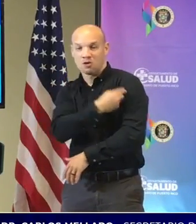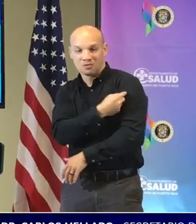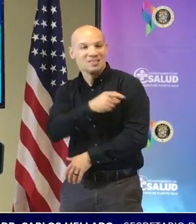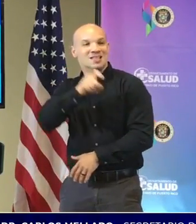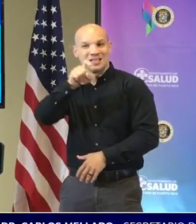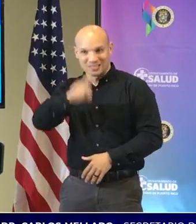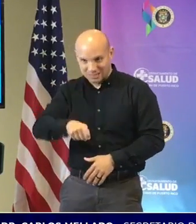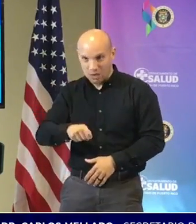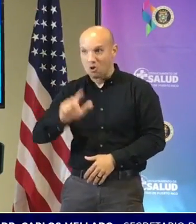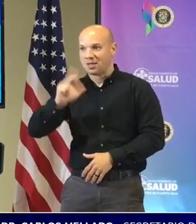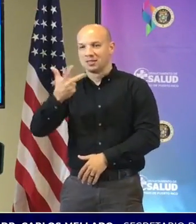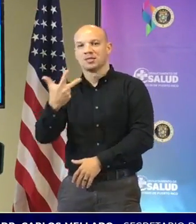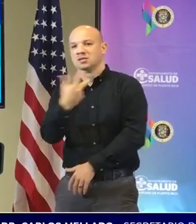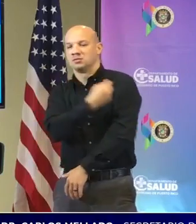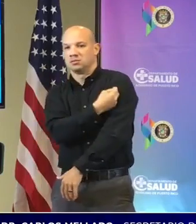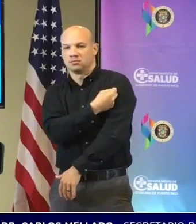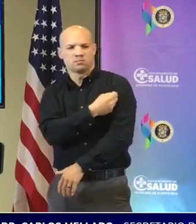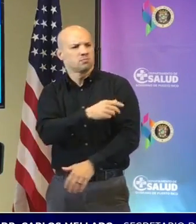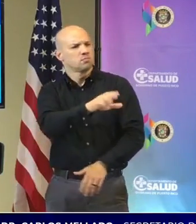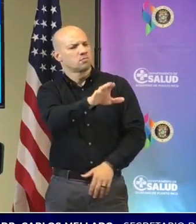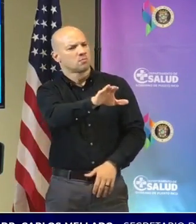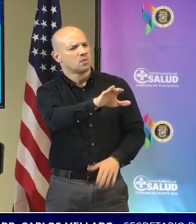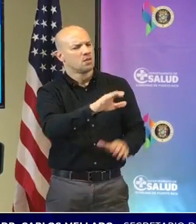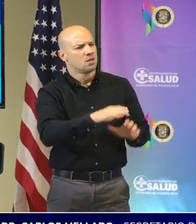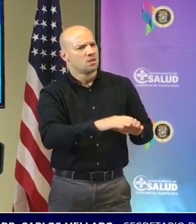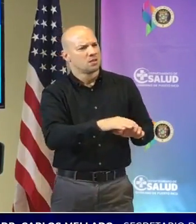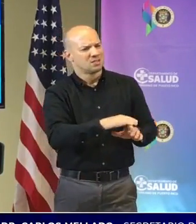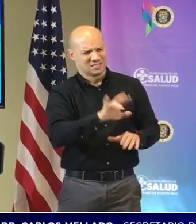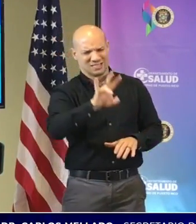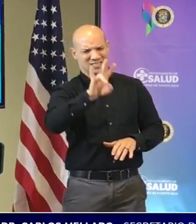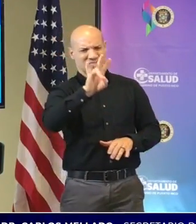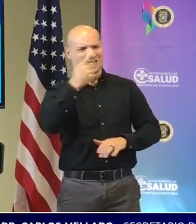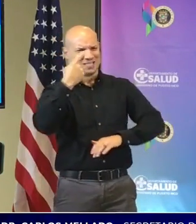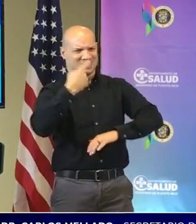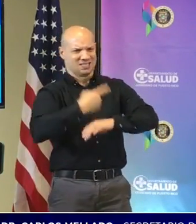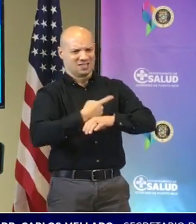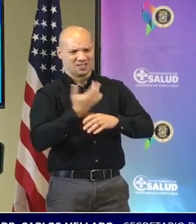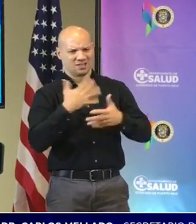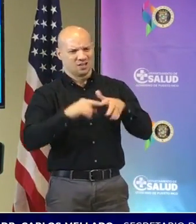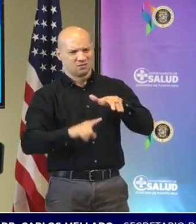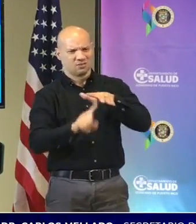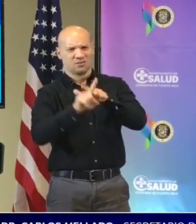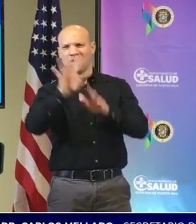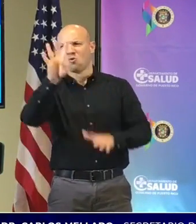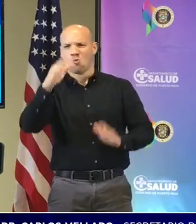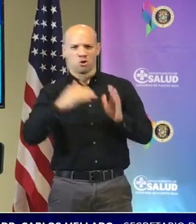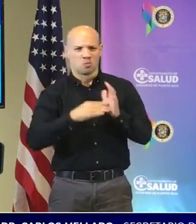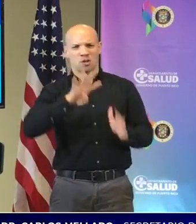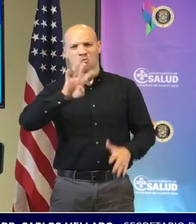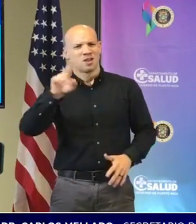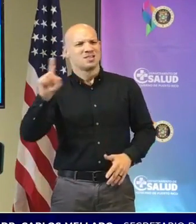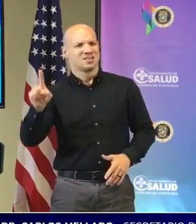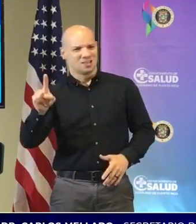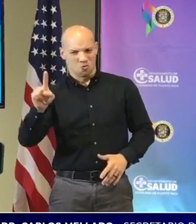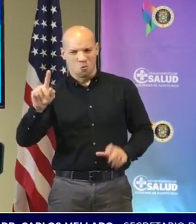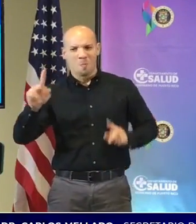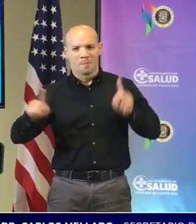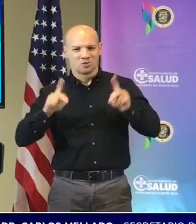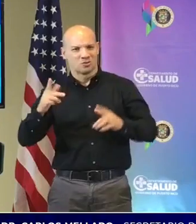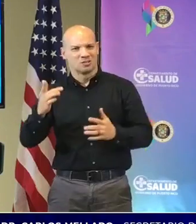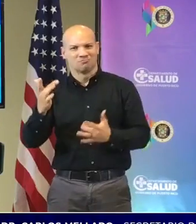tenga esa tercera dosis ya en 7 días que se haya reportado 4041 casos eso es